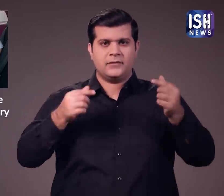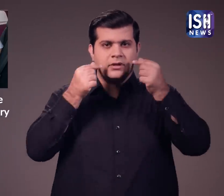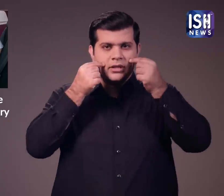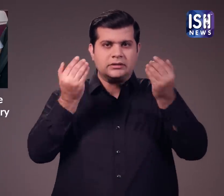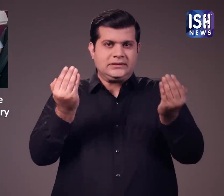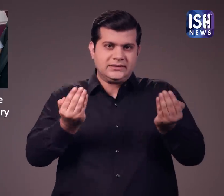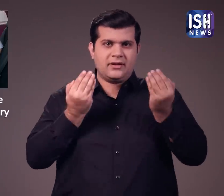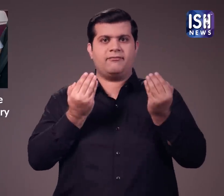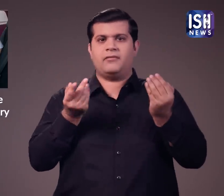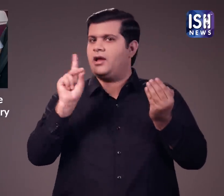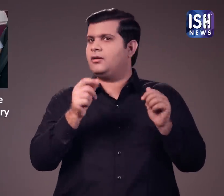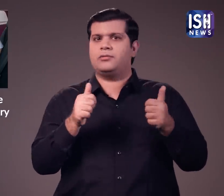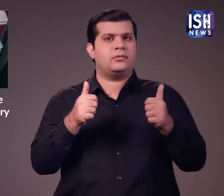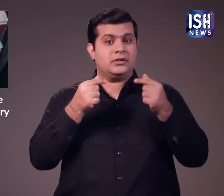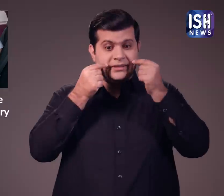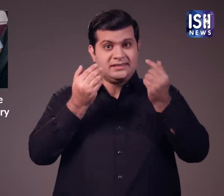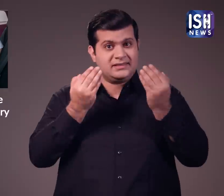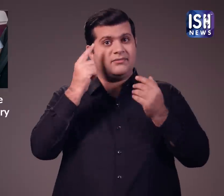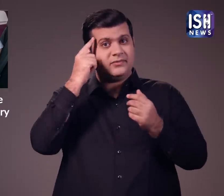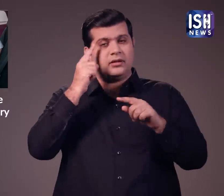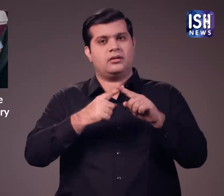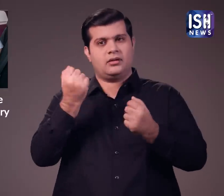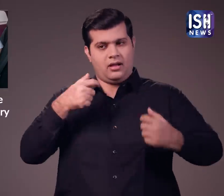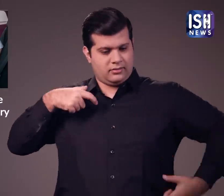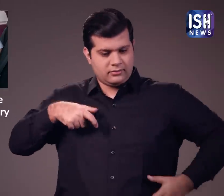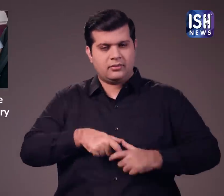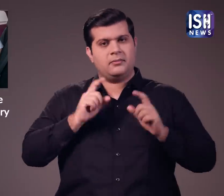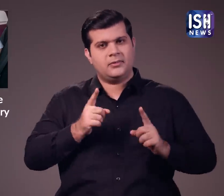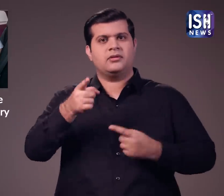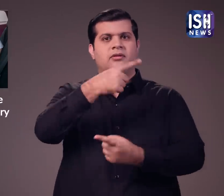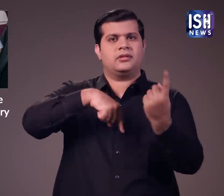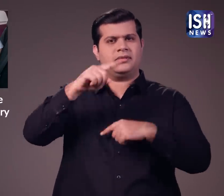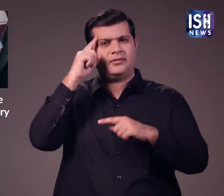आपको नया जीवन नहीं मिल सकता अपने परिवार की सुरक्षा के लिए सीट बेल्ट पहने